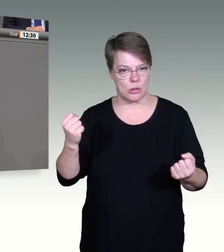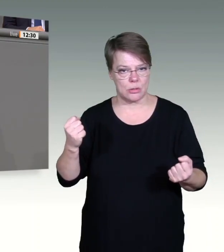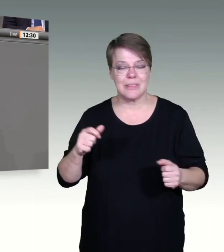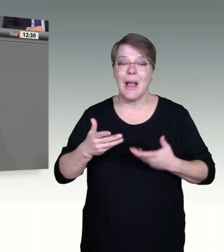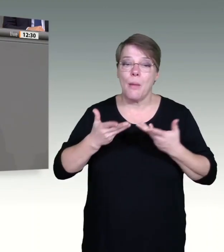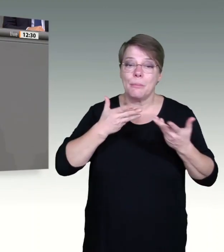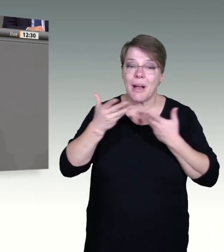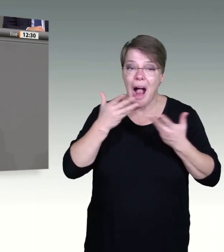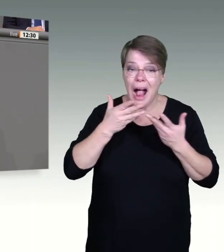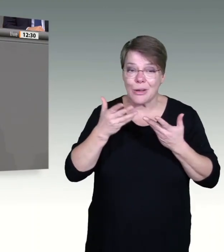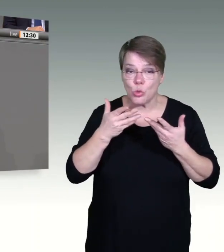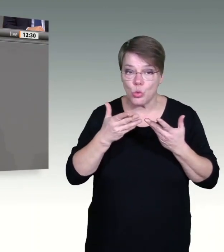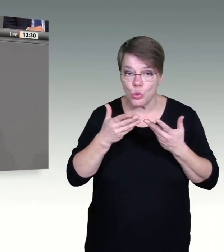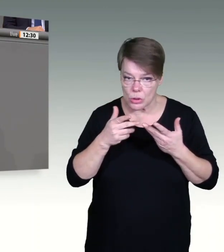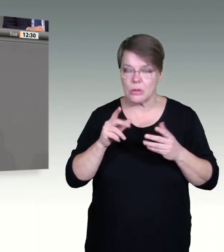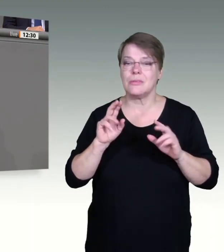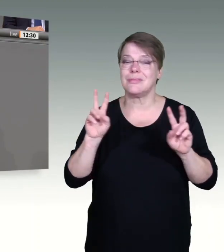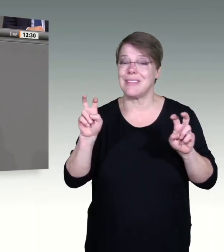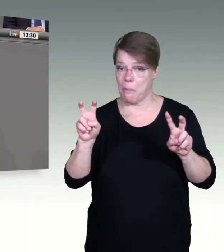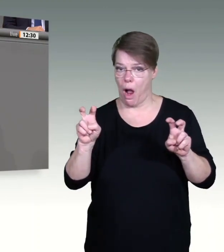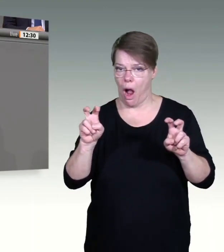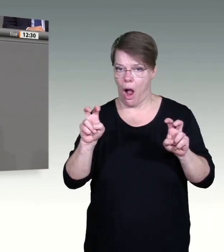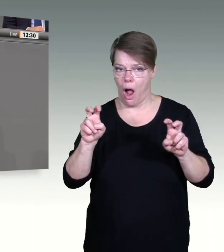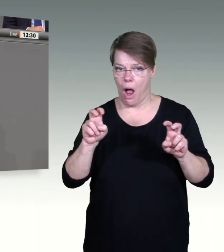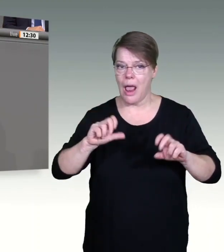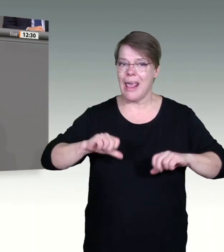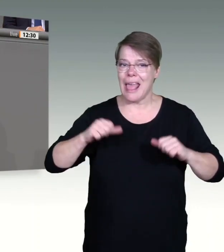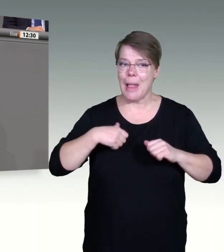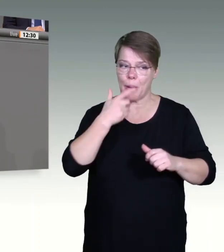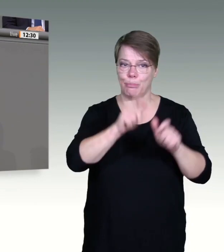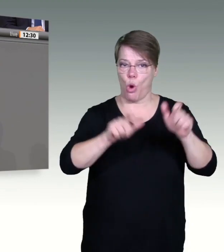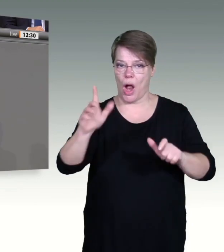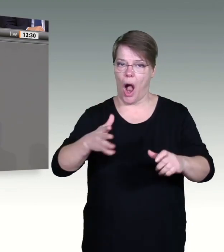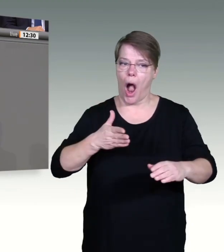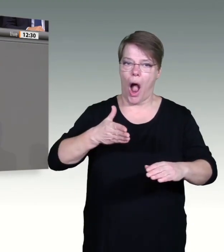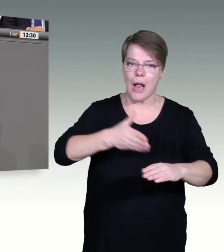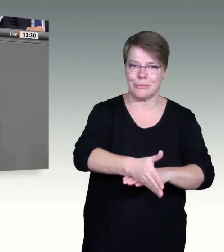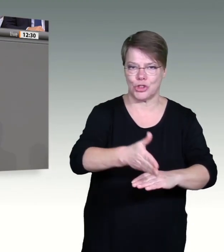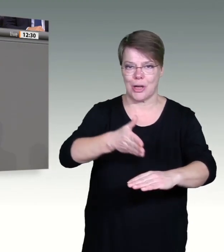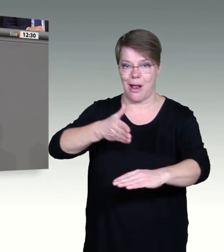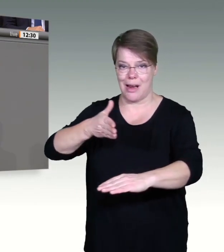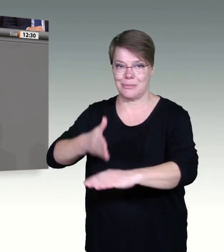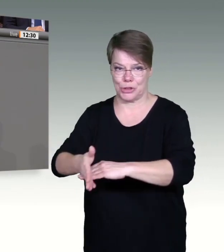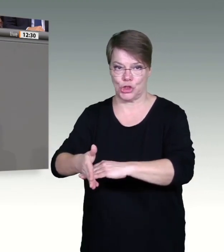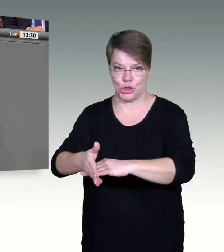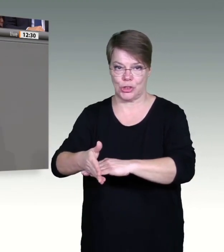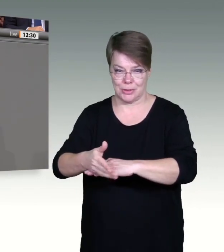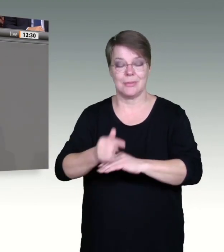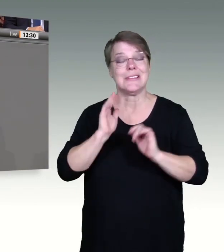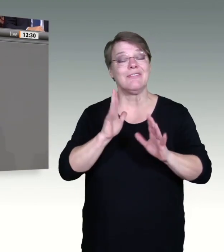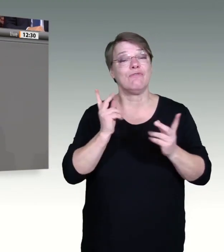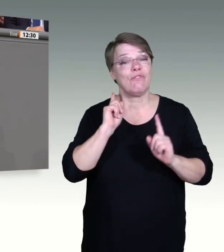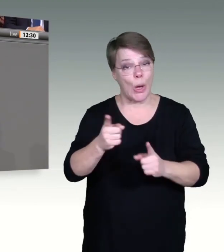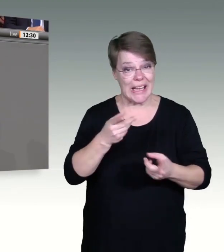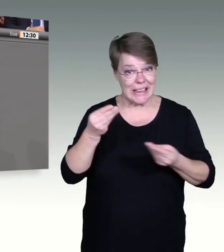bei unseren Mitbürgerinnen und Mitbürgern. Und zu dieser notwendigen Akzeptanz gehört auch, dass wir Schul- und